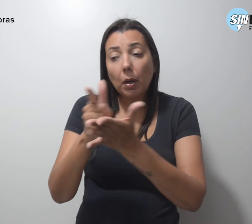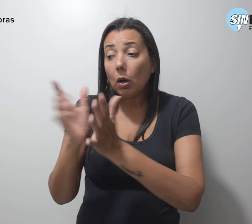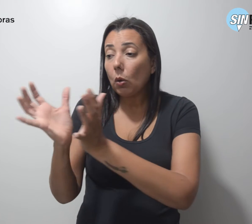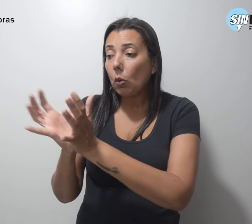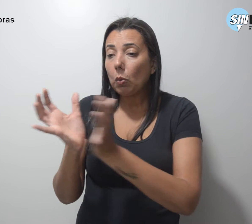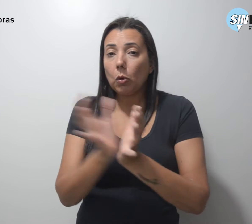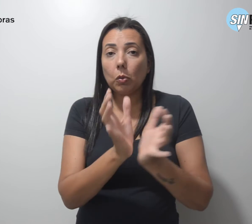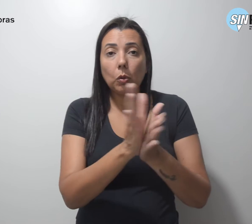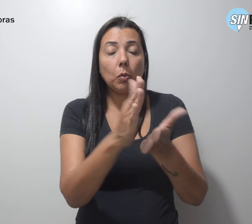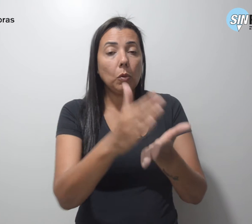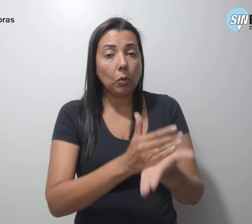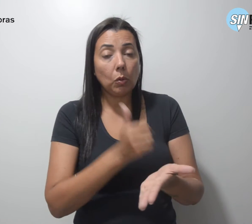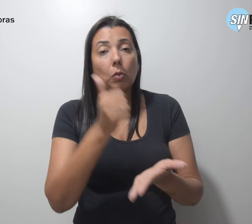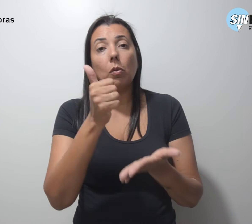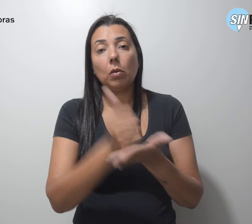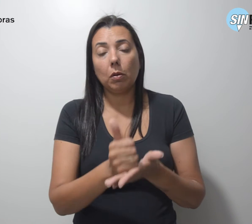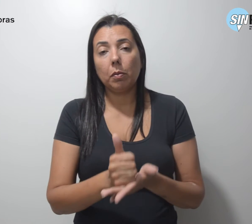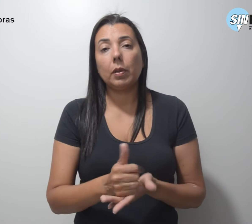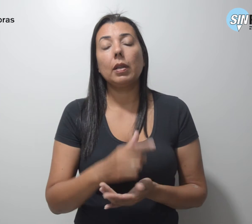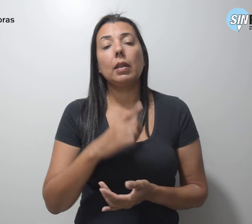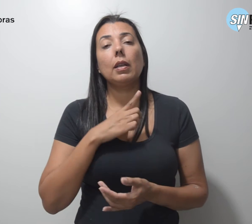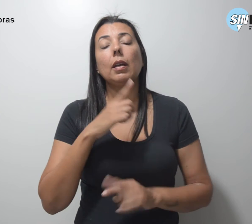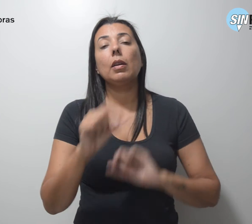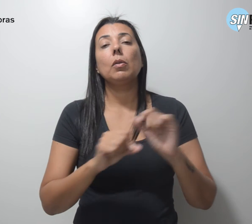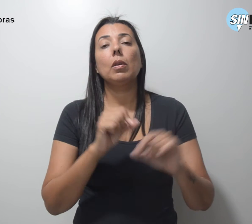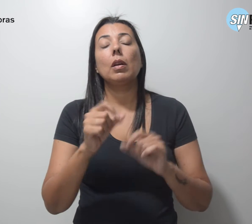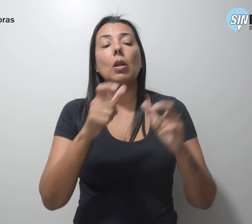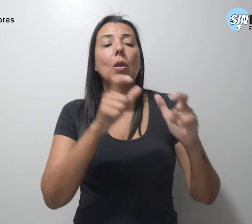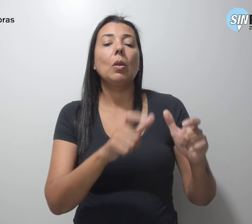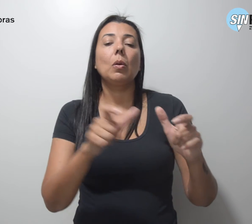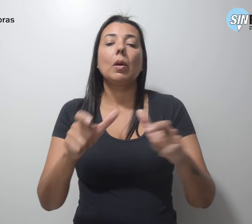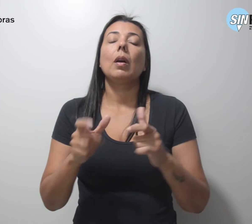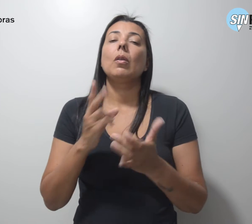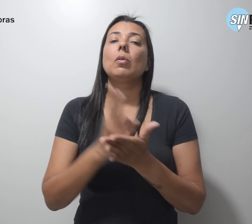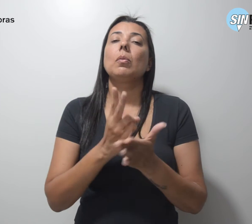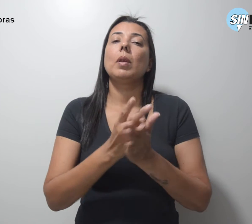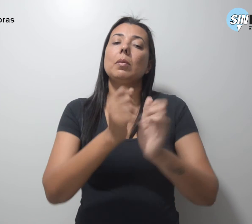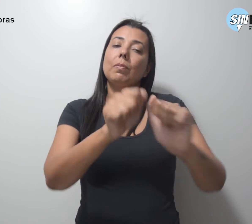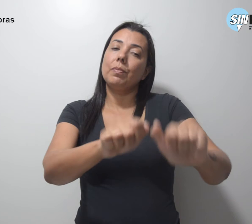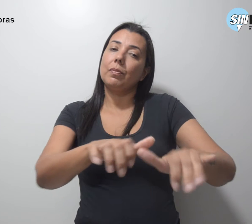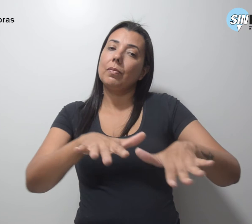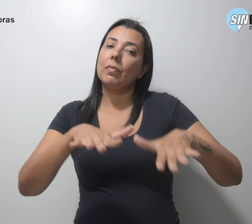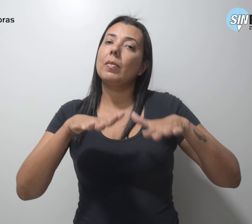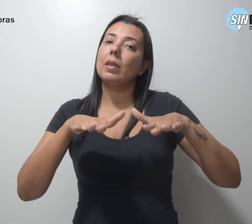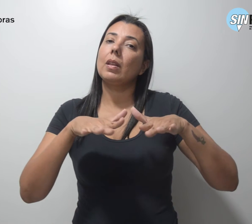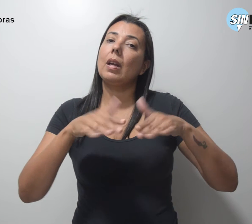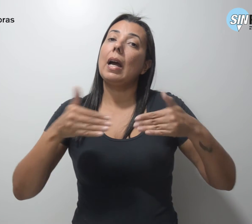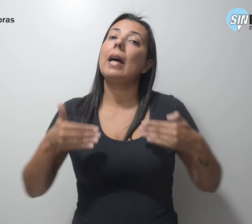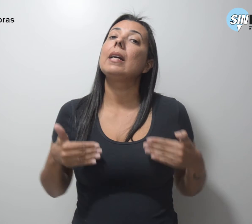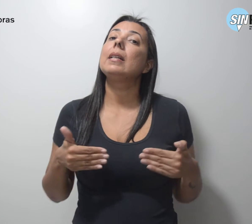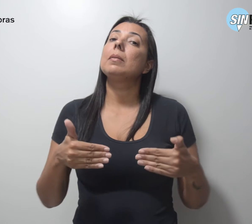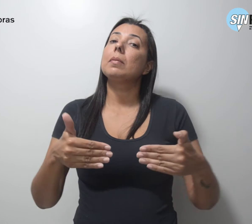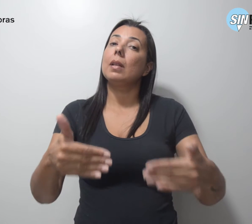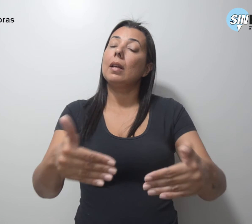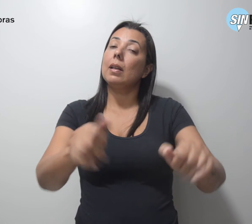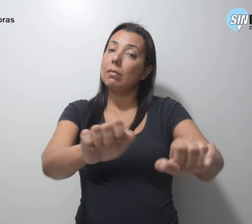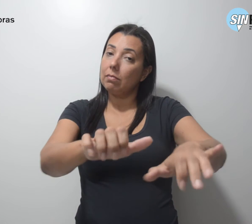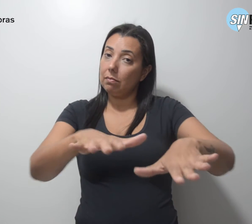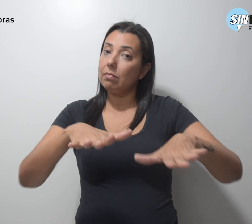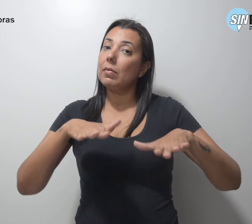golpistas Tendo tomado lugar no mesmo palco a Esplanada dos Ministérios e a Praça